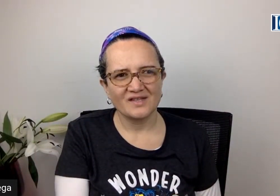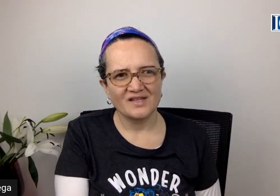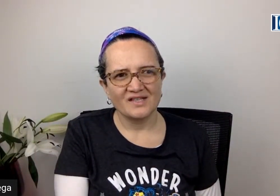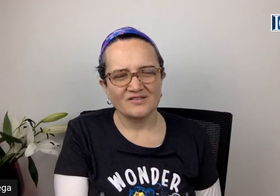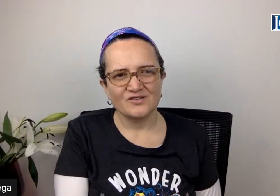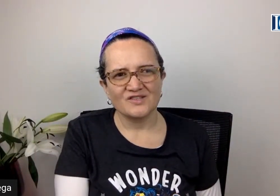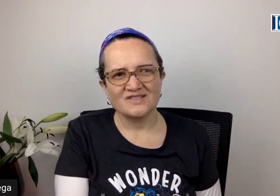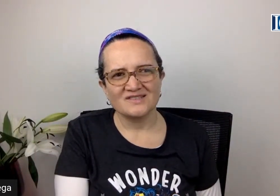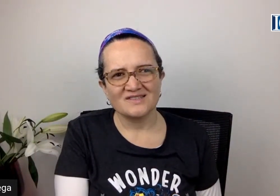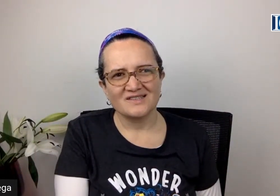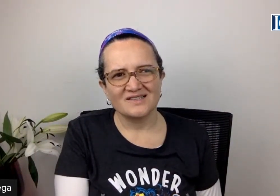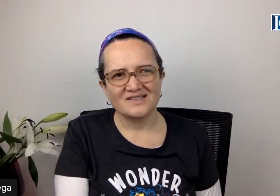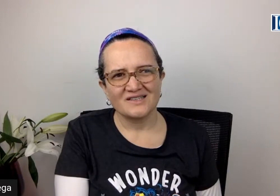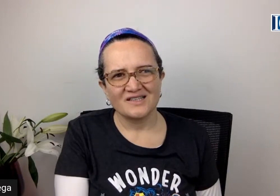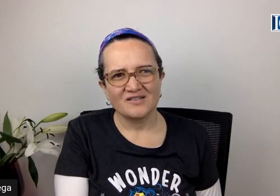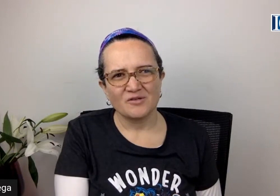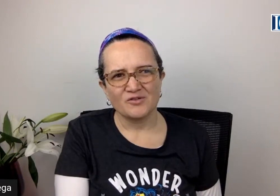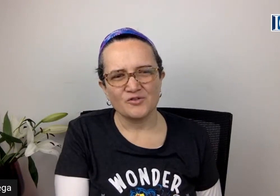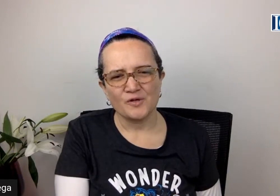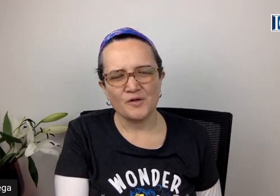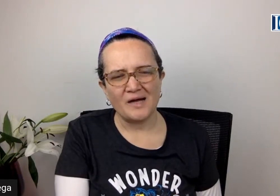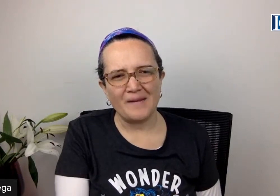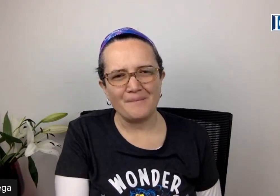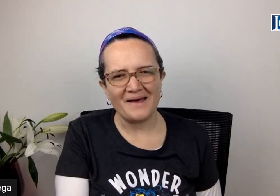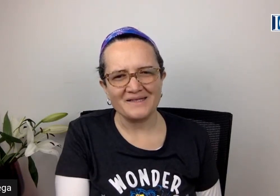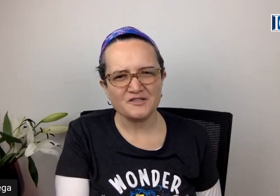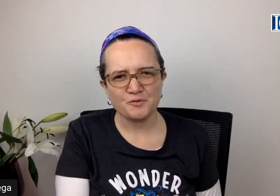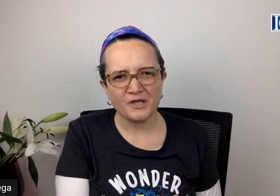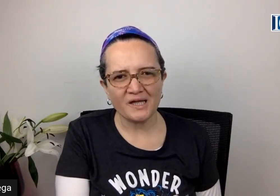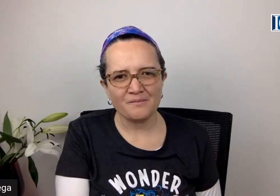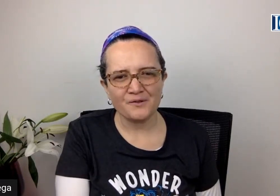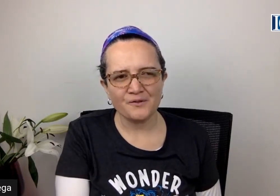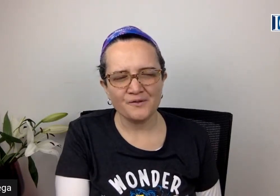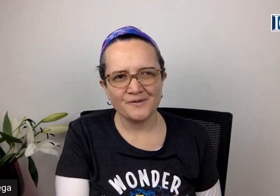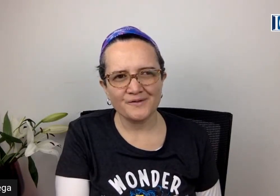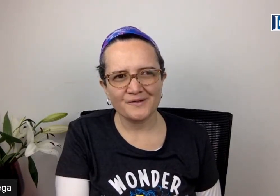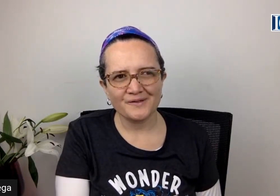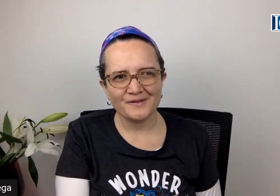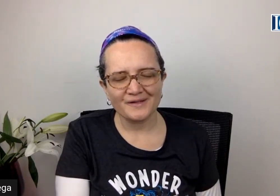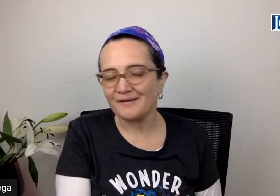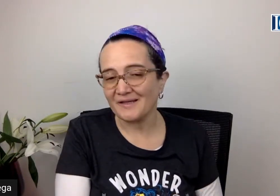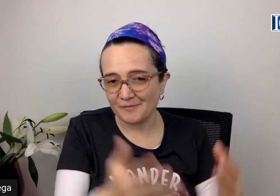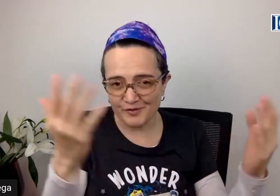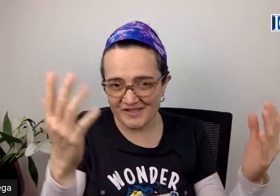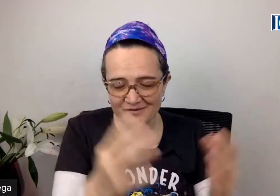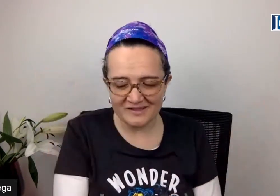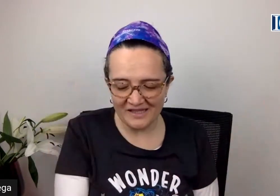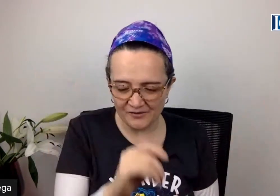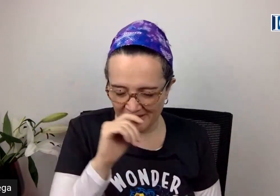entonces cuando yo veo a madres por ejemplo aprovechando el día de hoy